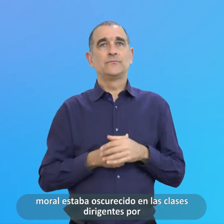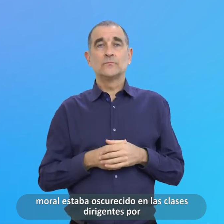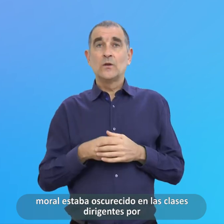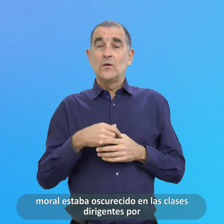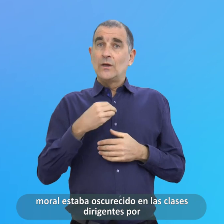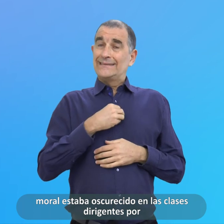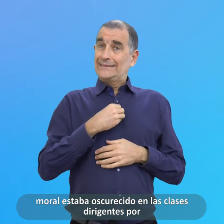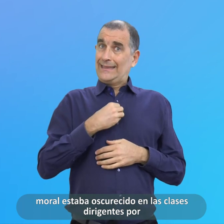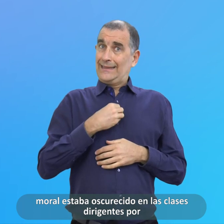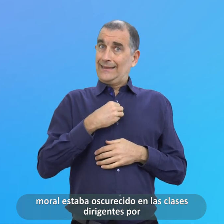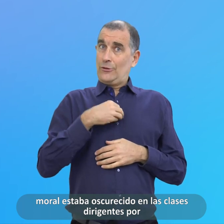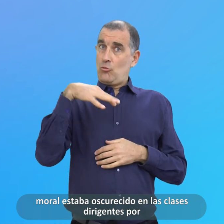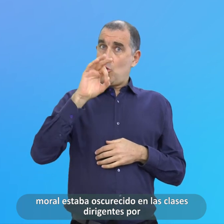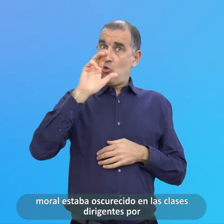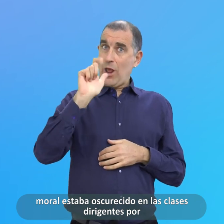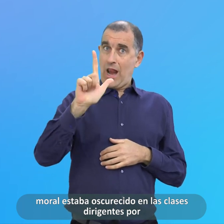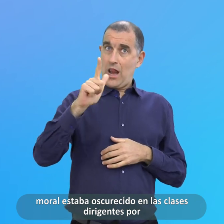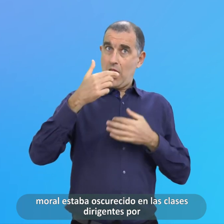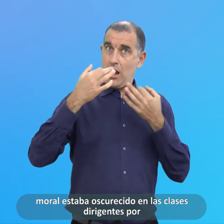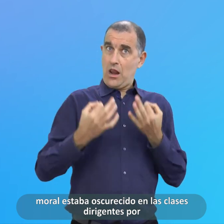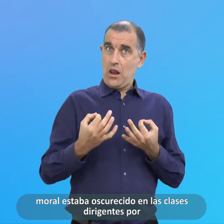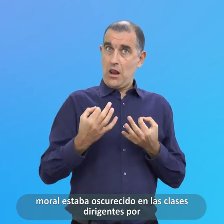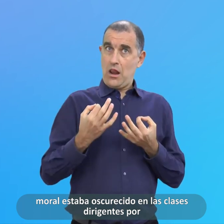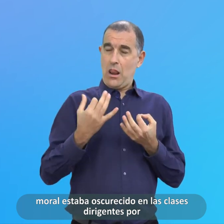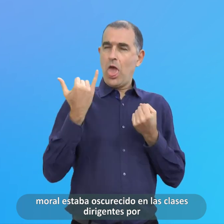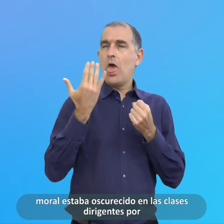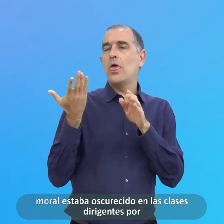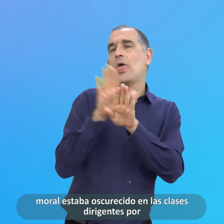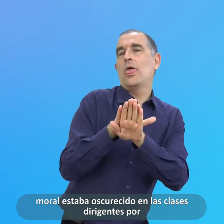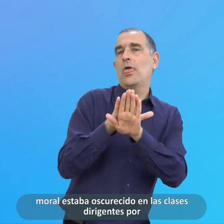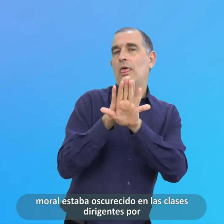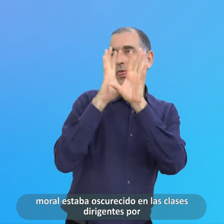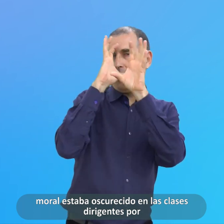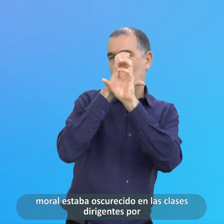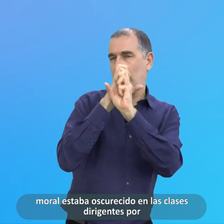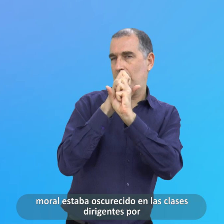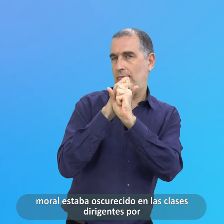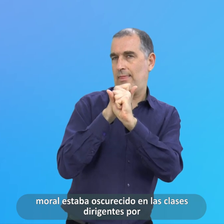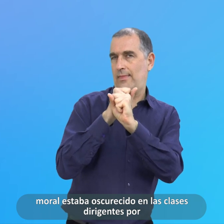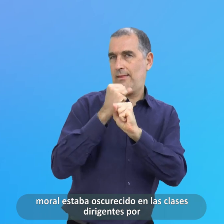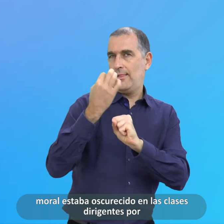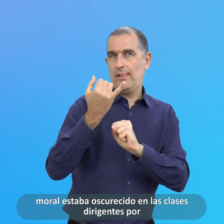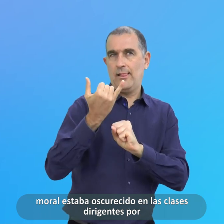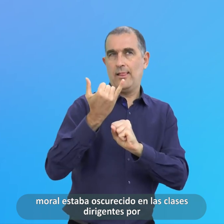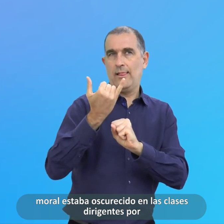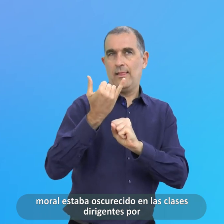El Sentido Moral Estaba Oscurecido En Las Clases